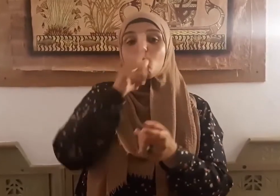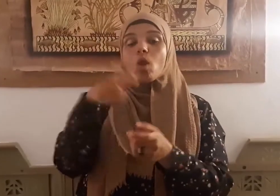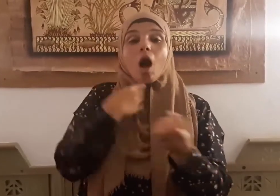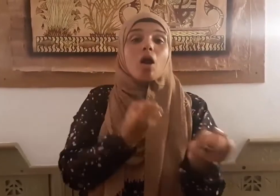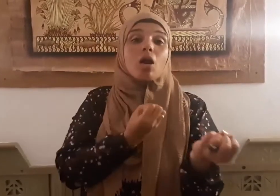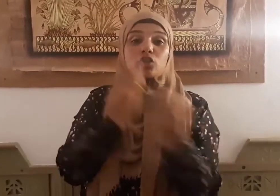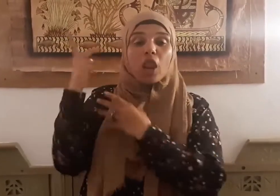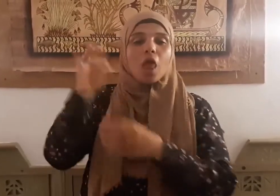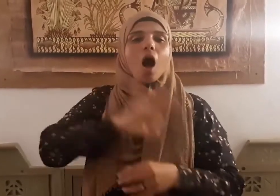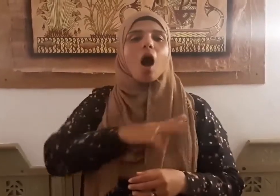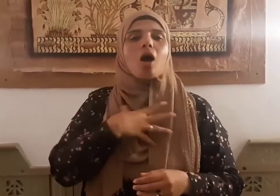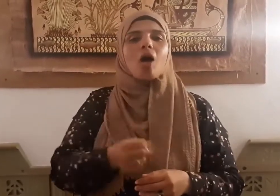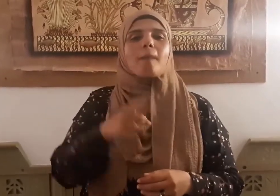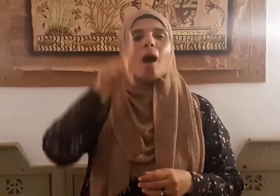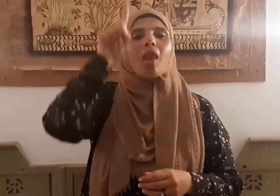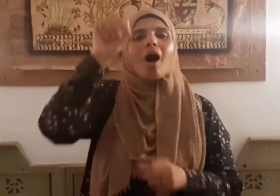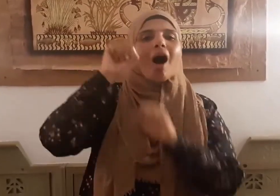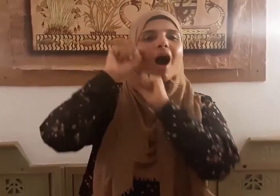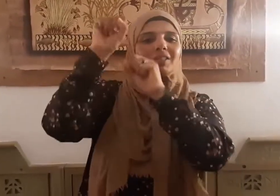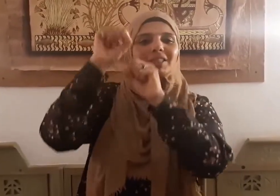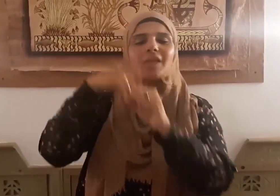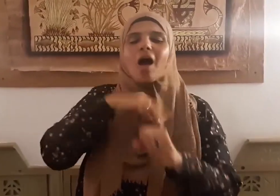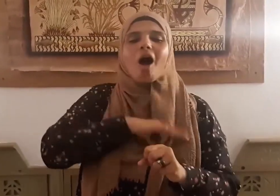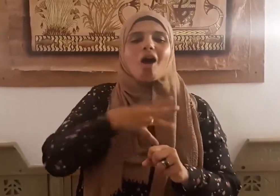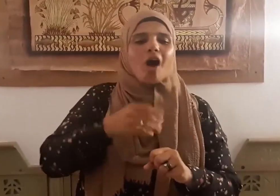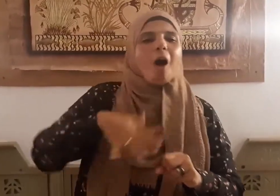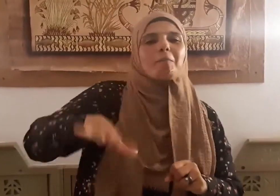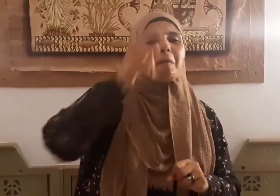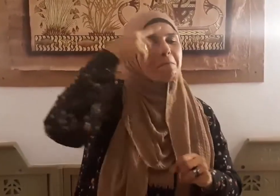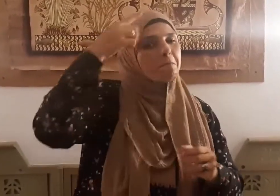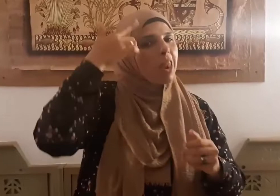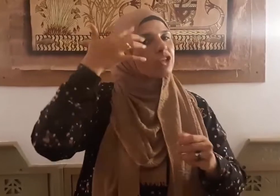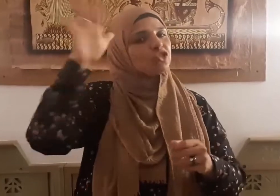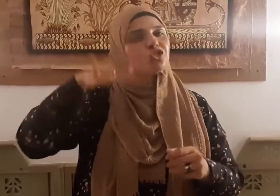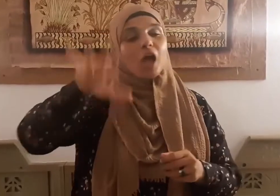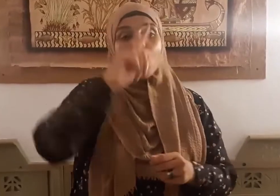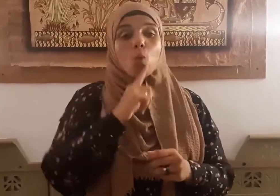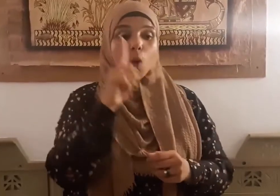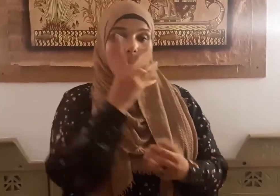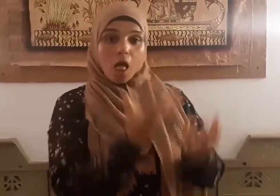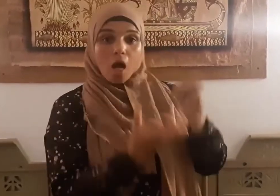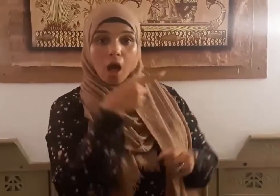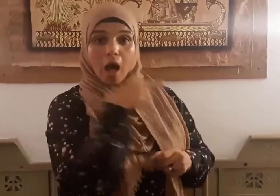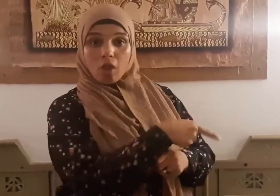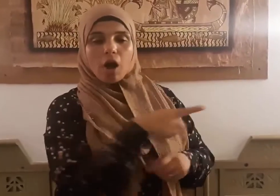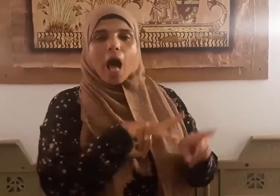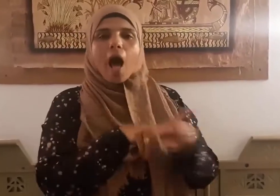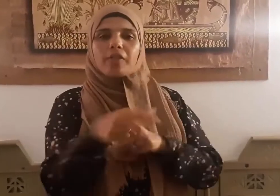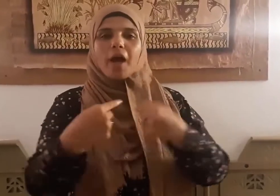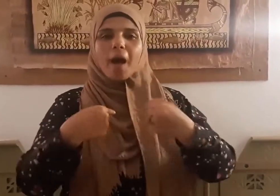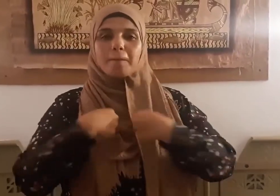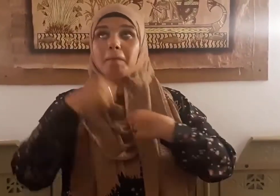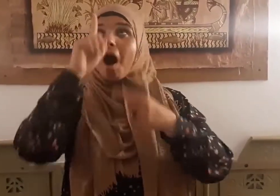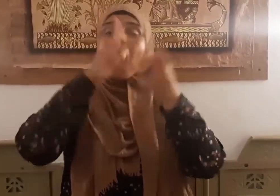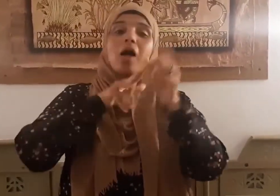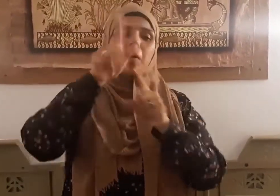أرحم بك من أشاء وإنك النار عذابي أعذب بك من